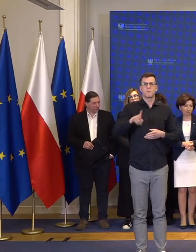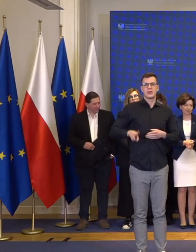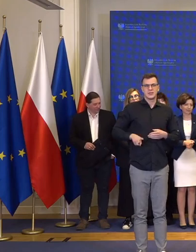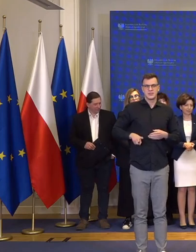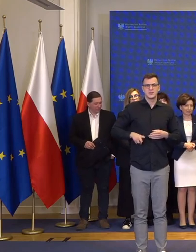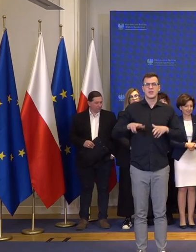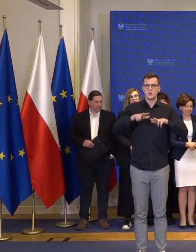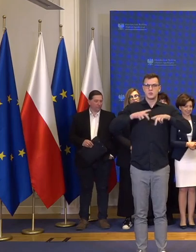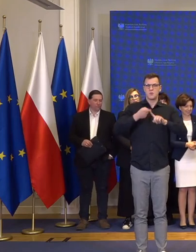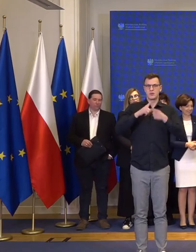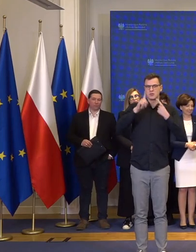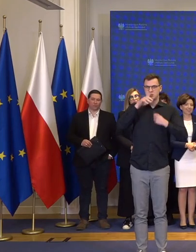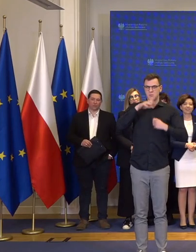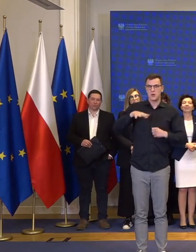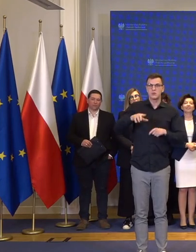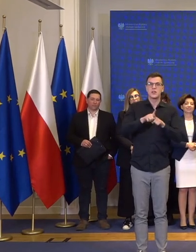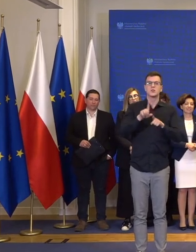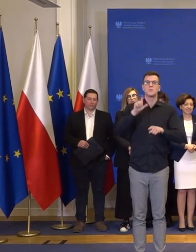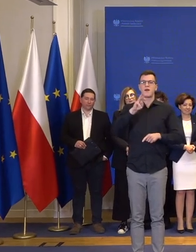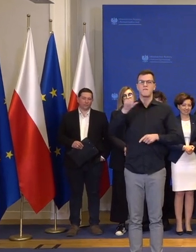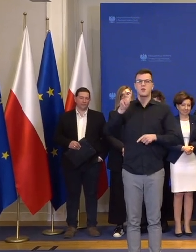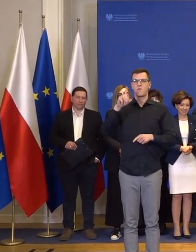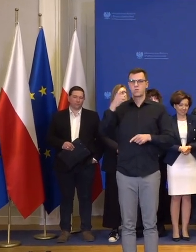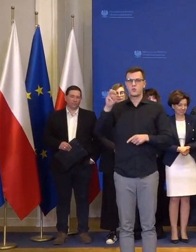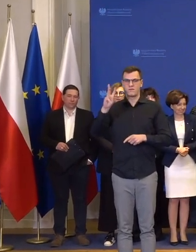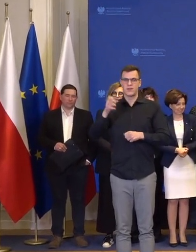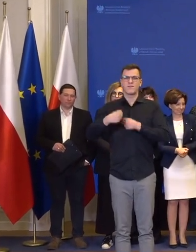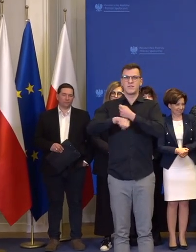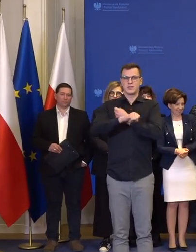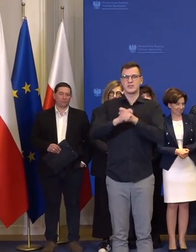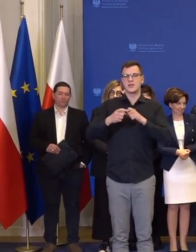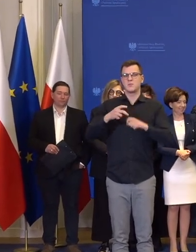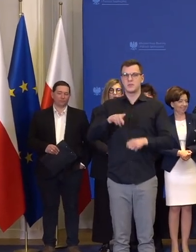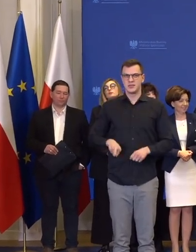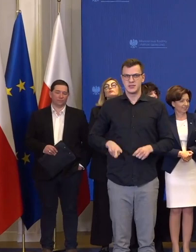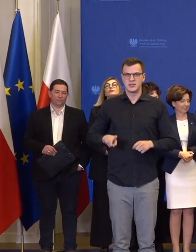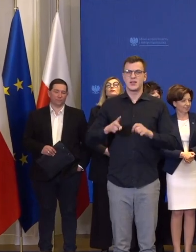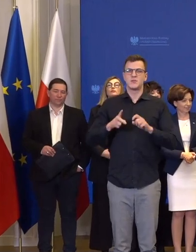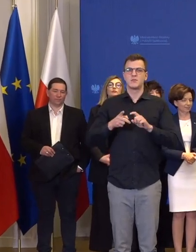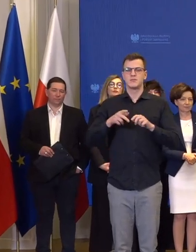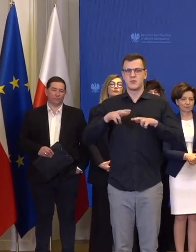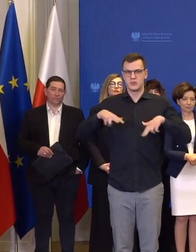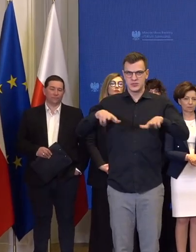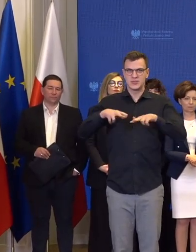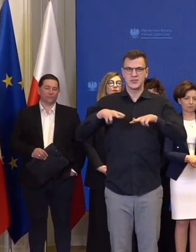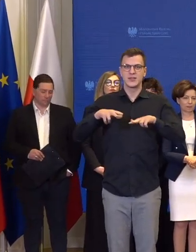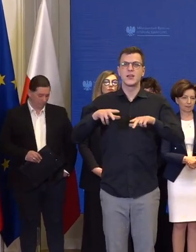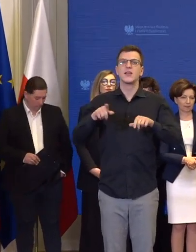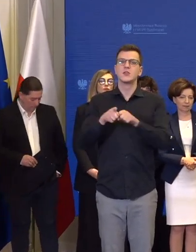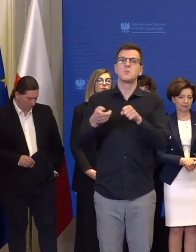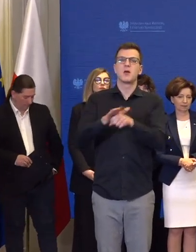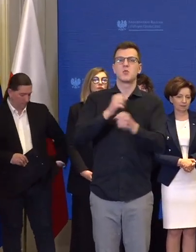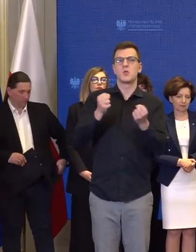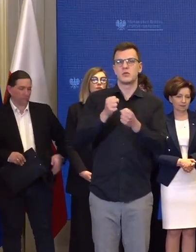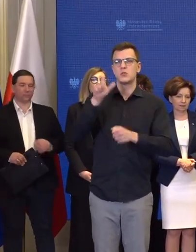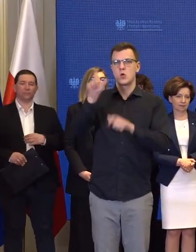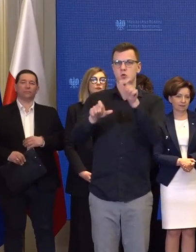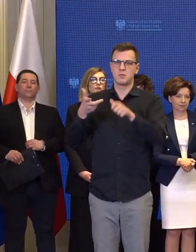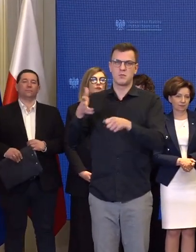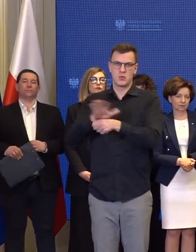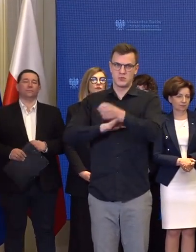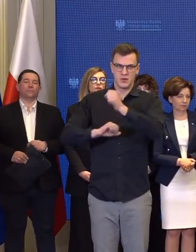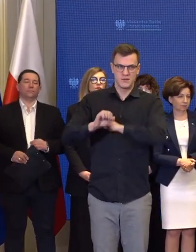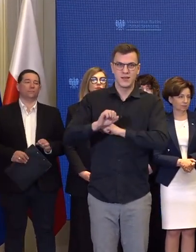Polityki Społecznej, Pana Pawła Pawełdówika, Wiceministra Rodziny i Polityki Społecznej, Pełnomocnika Rządu ds. Osób Niepełnosprawnych